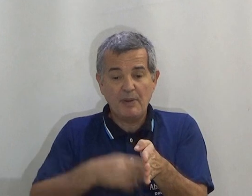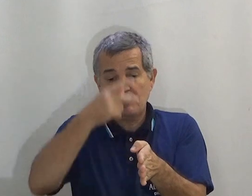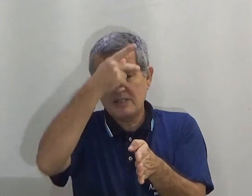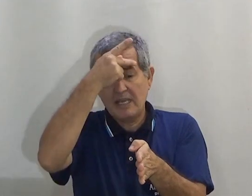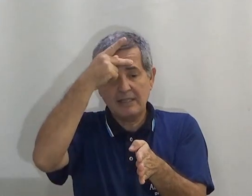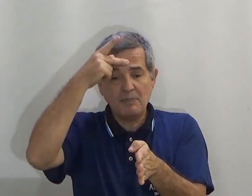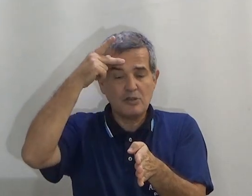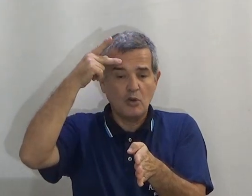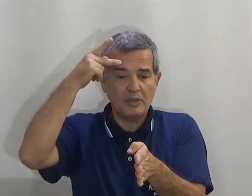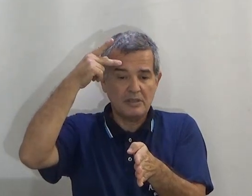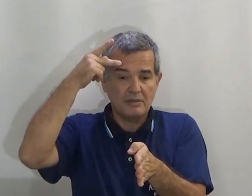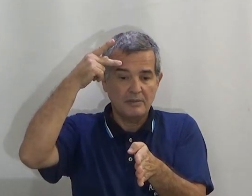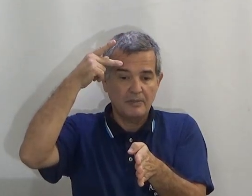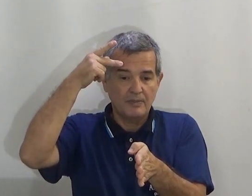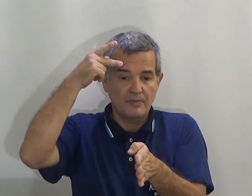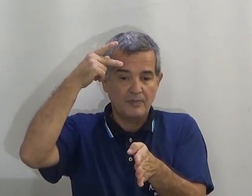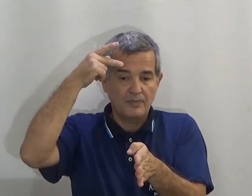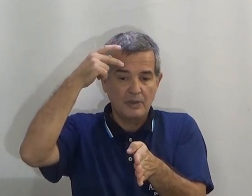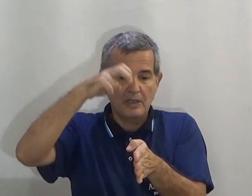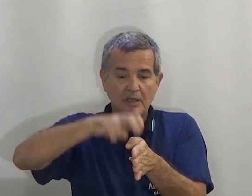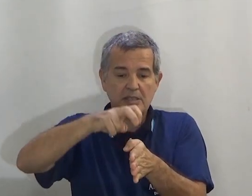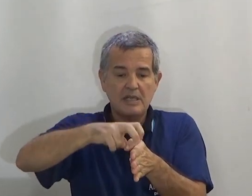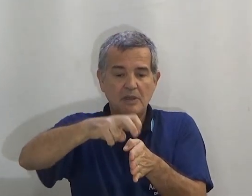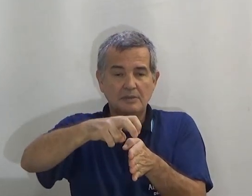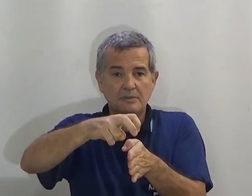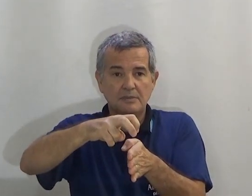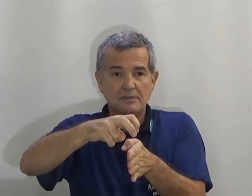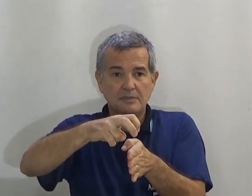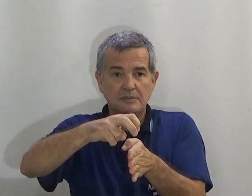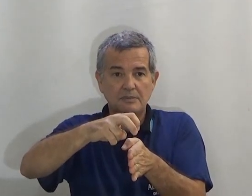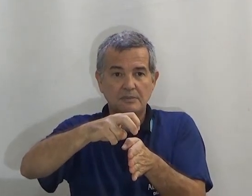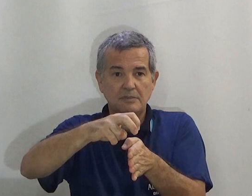Depois eu vou dizer que tem pessoas. Em cima.